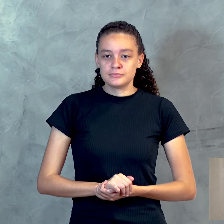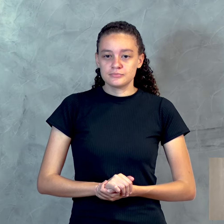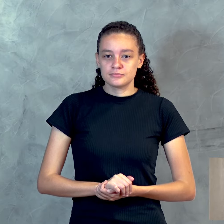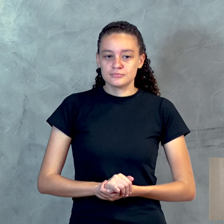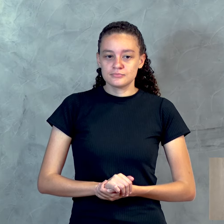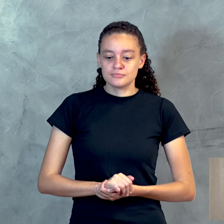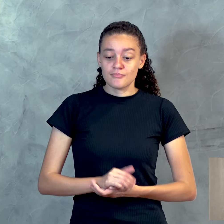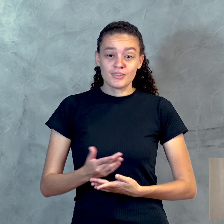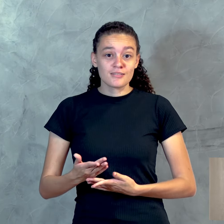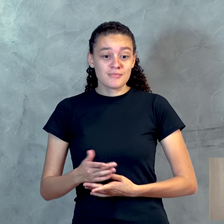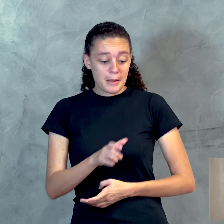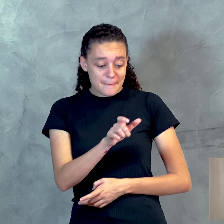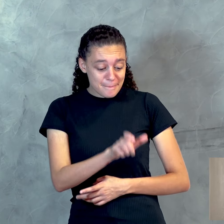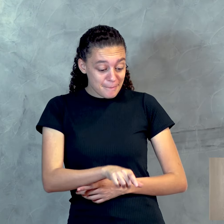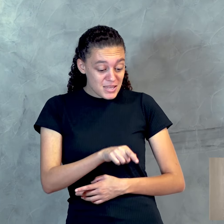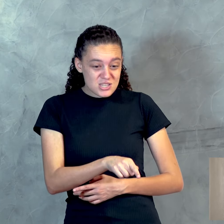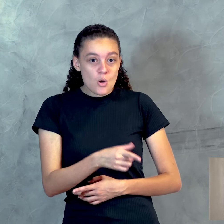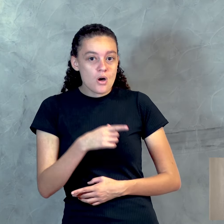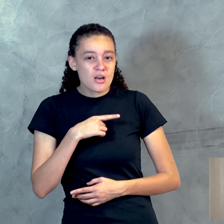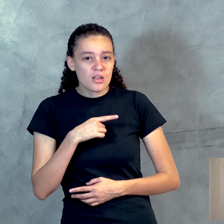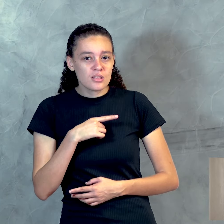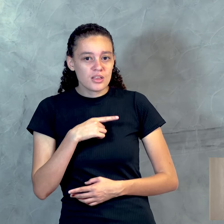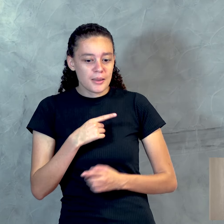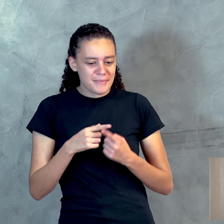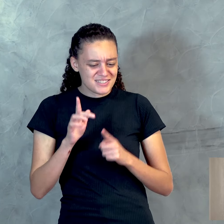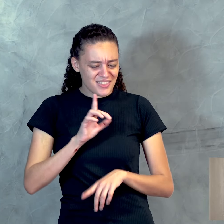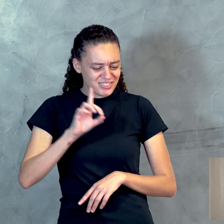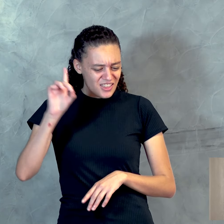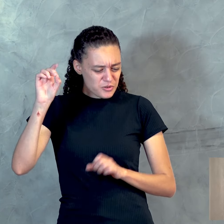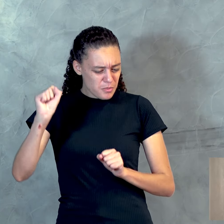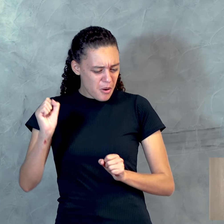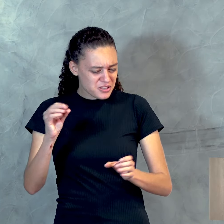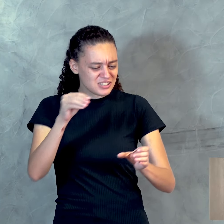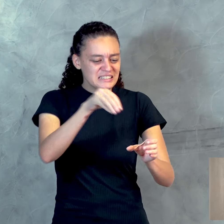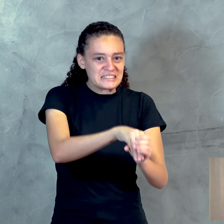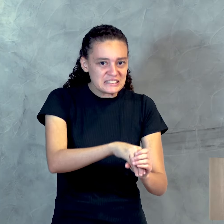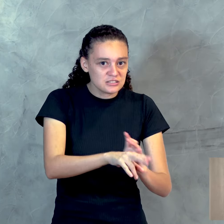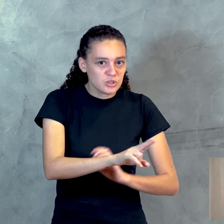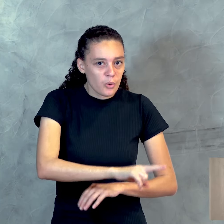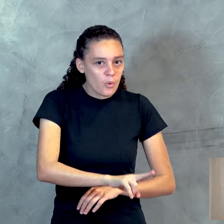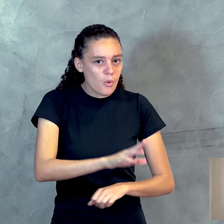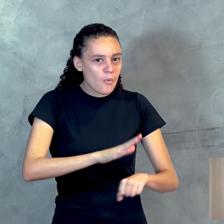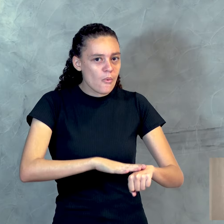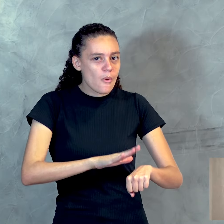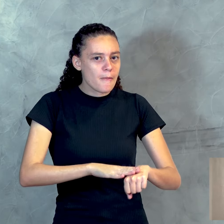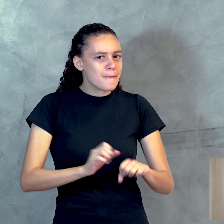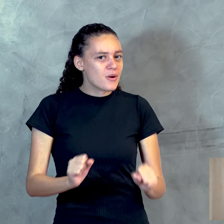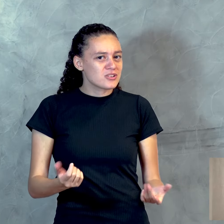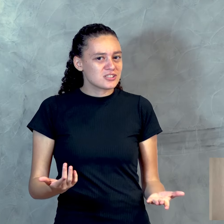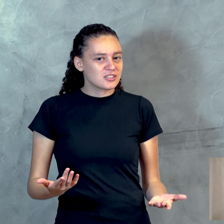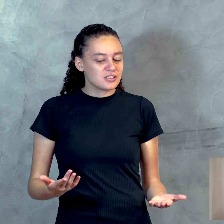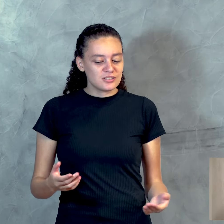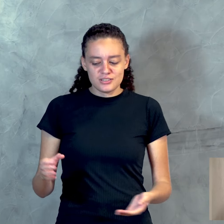Tem uma pessoa aqui, mas Deus pode usar? Onde eu achei?